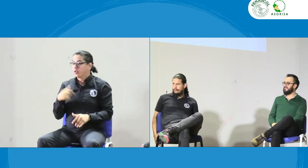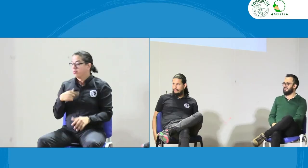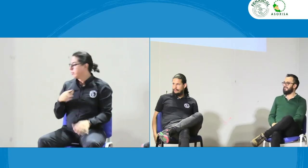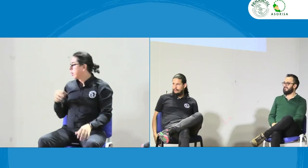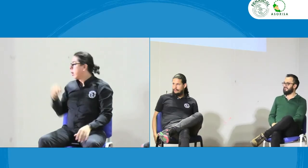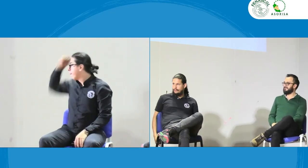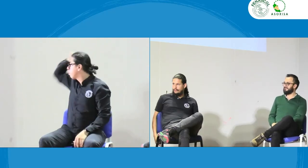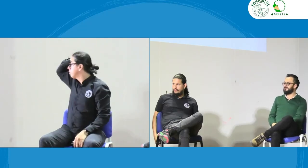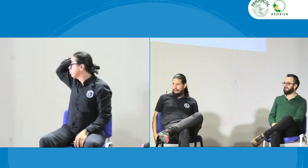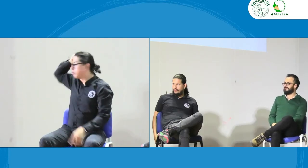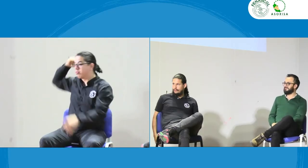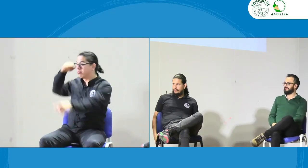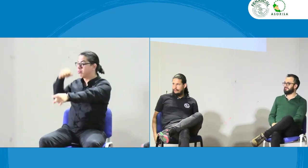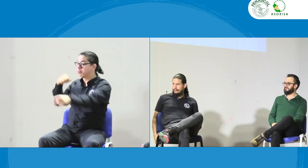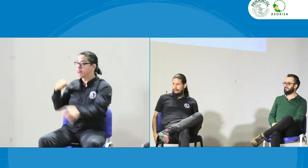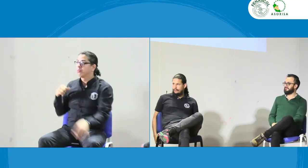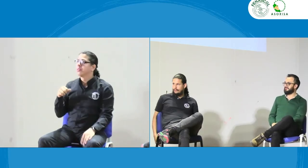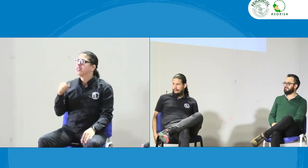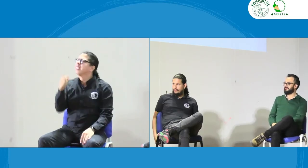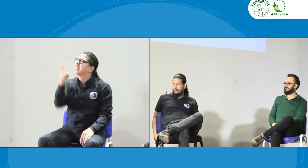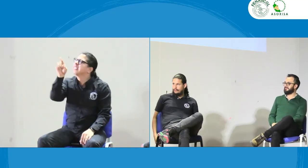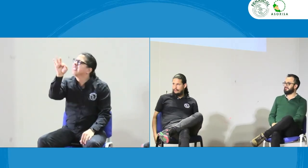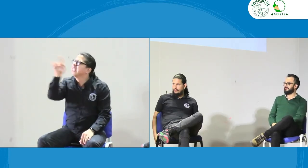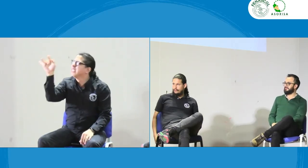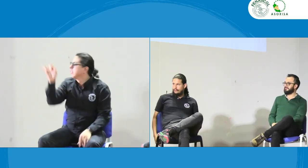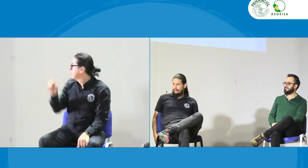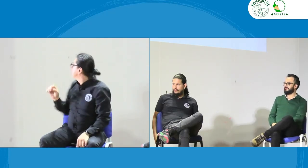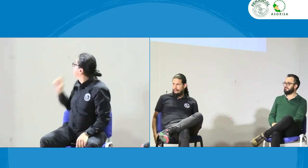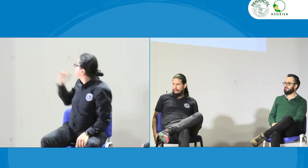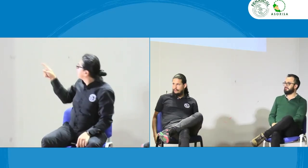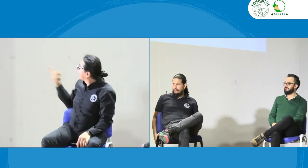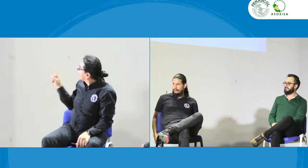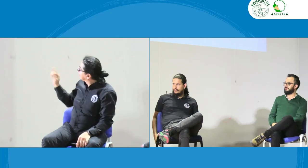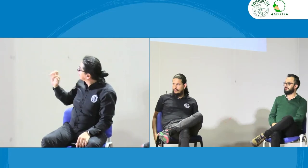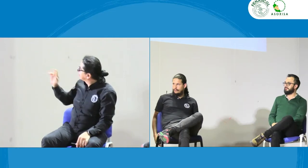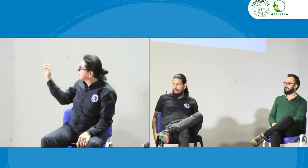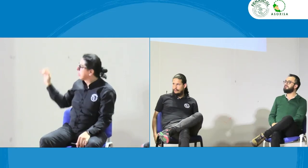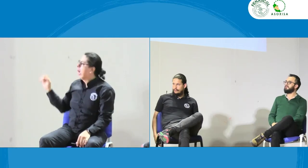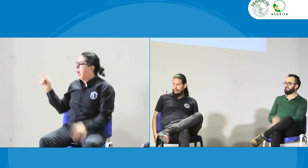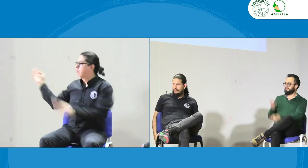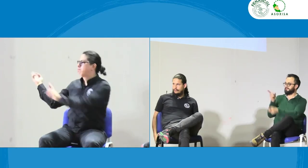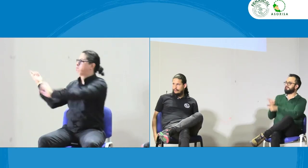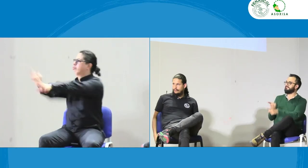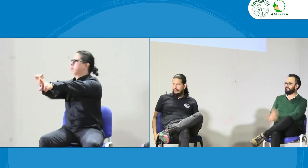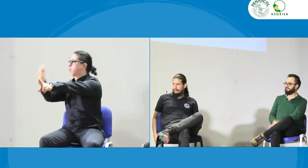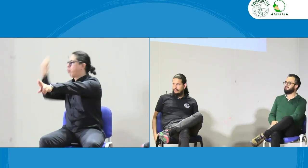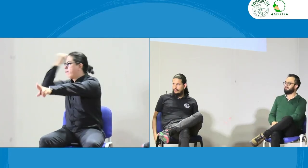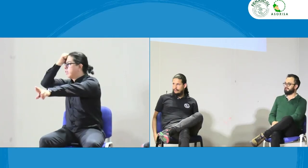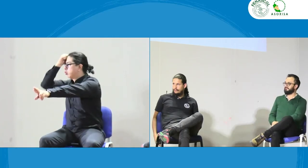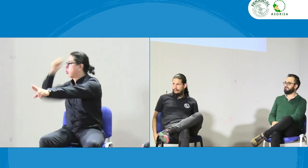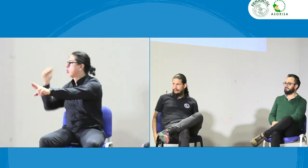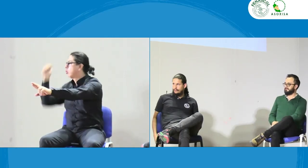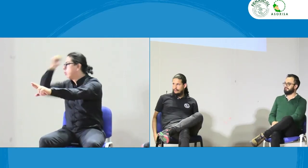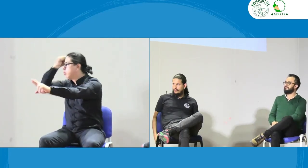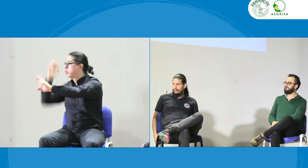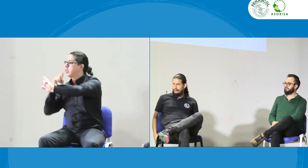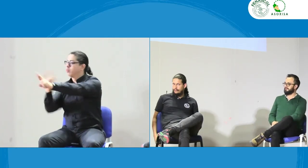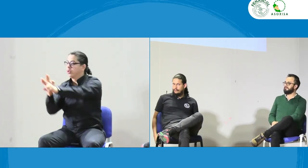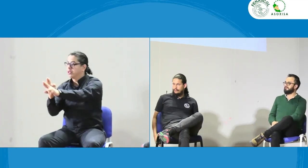va a decir pues pregunte entonces el responsable de preguntar es la persona sorda el maestro tiene que hacer la aclaración